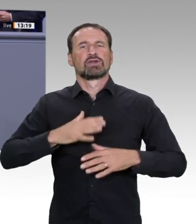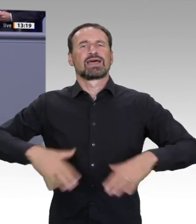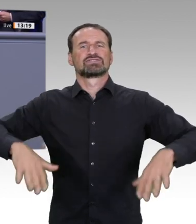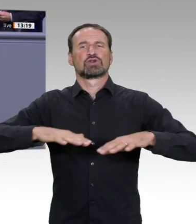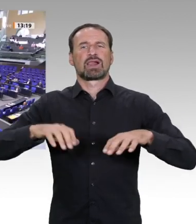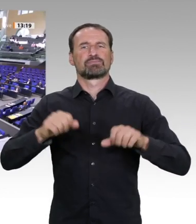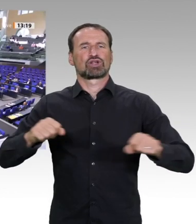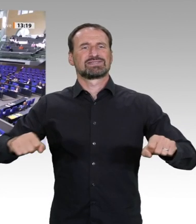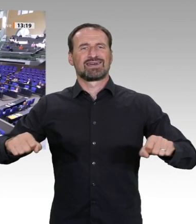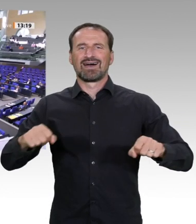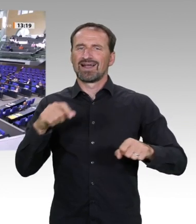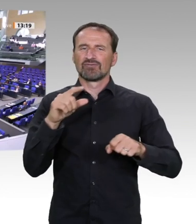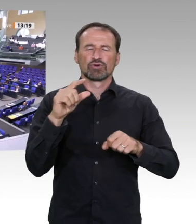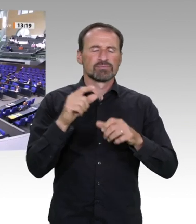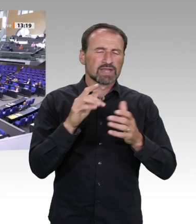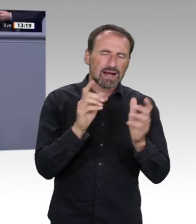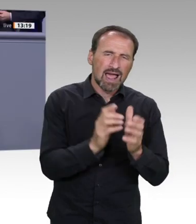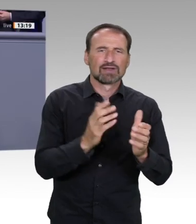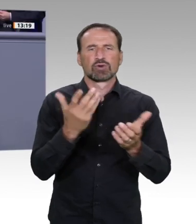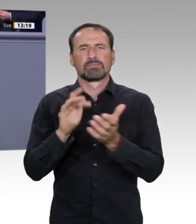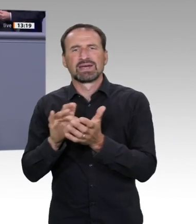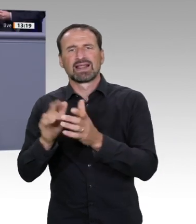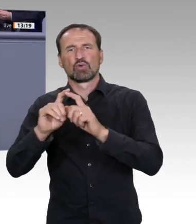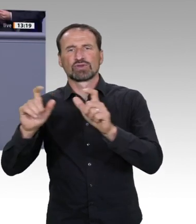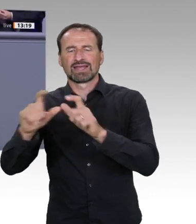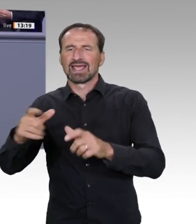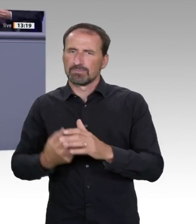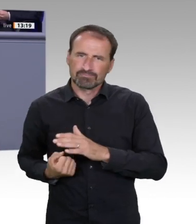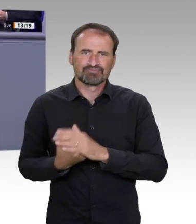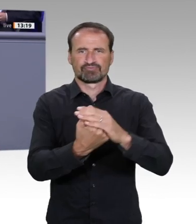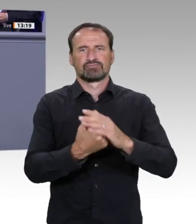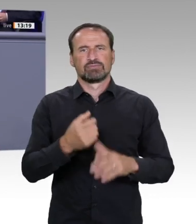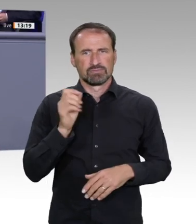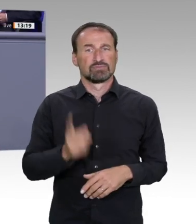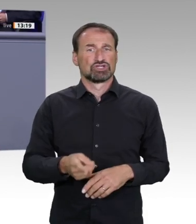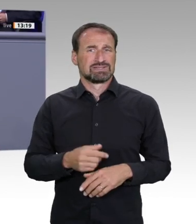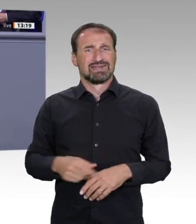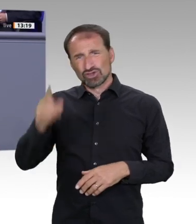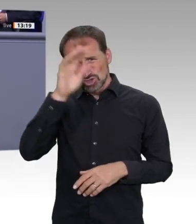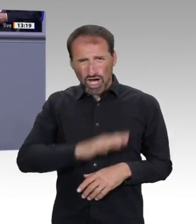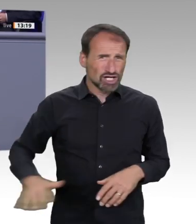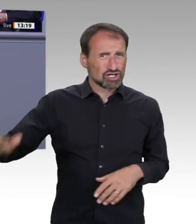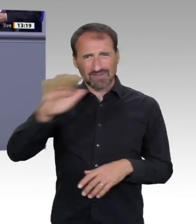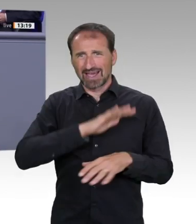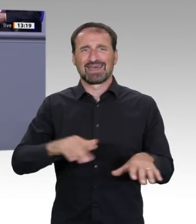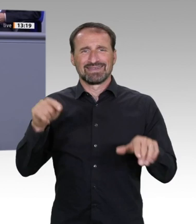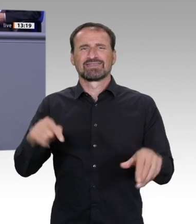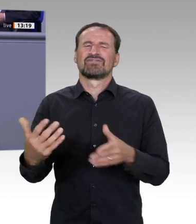Gestern haben wir im Bundeskabinett die neue Elterngeldreform beschlossen. Wir wollen das Elterngeld noch partnerschaftlicher, noch